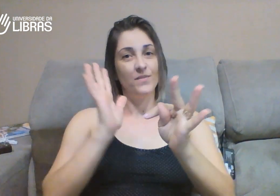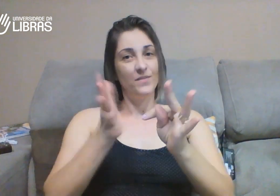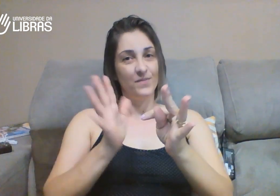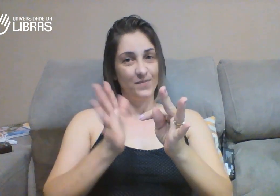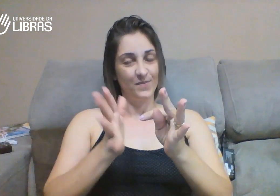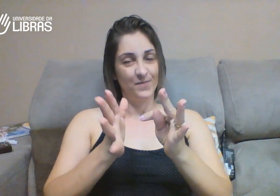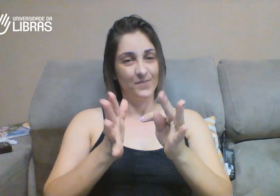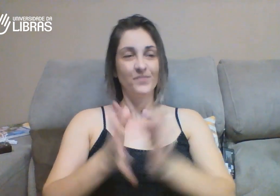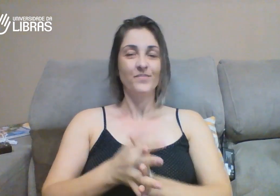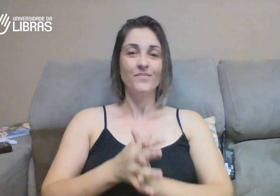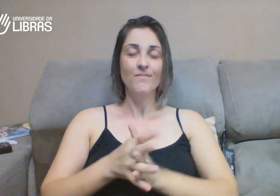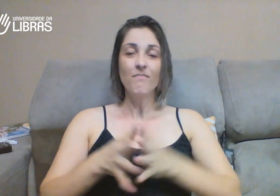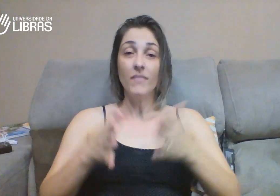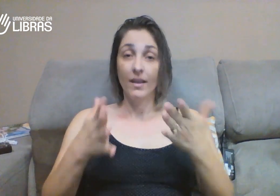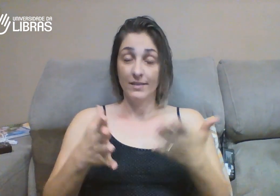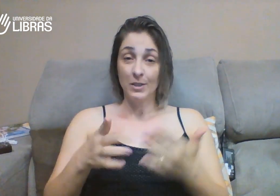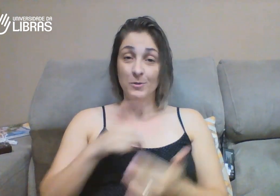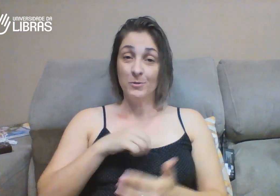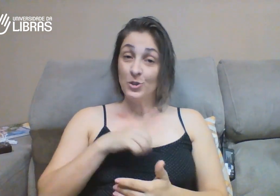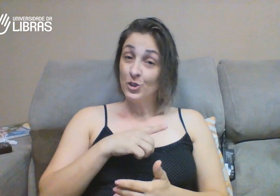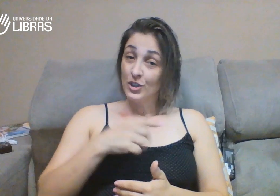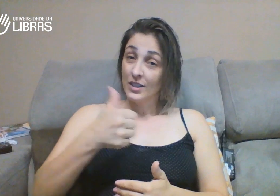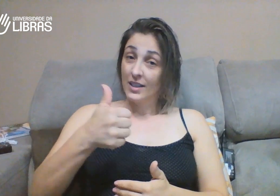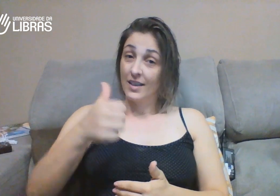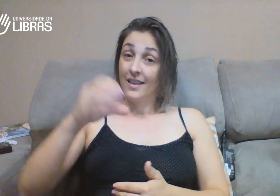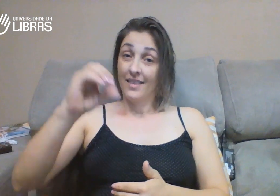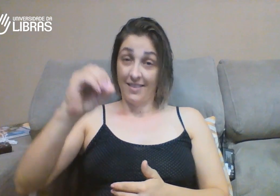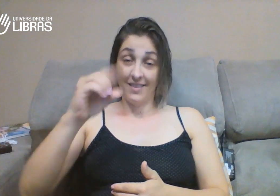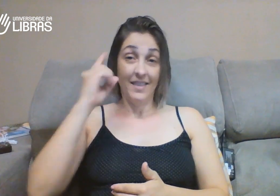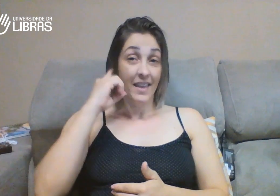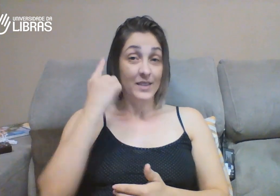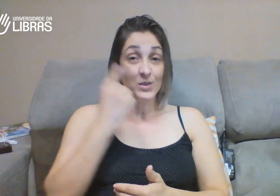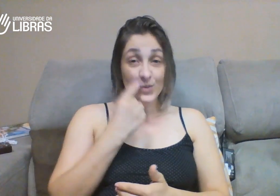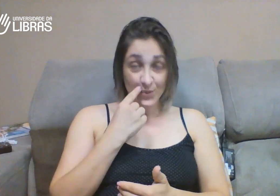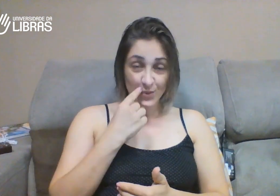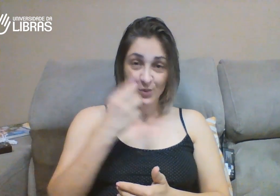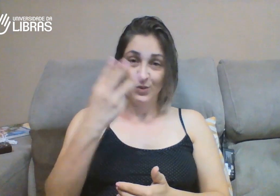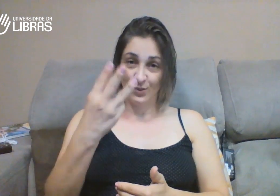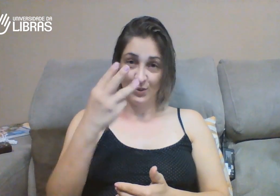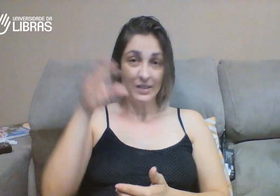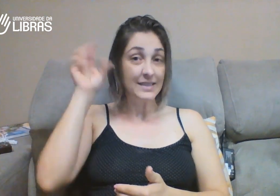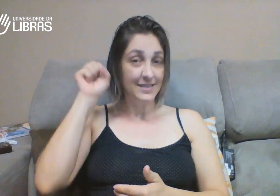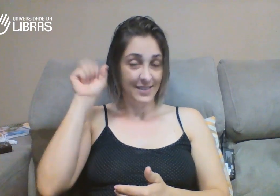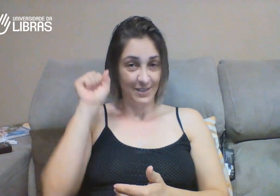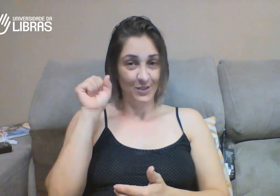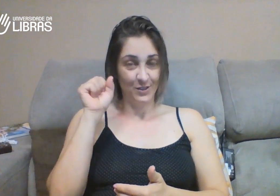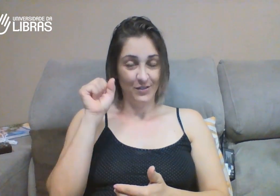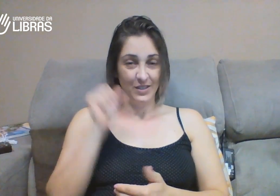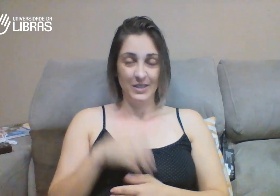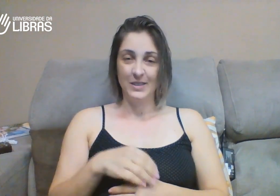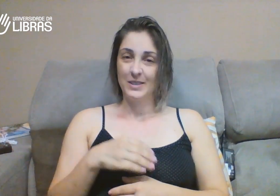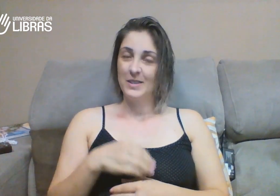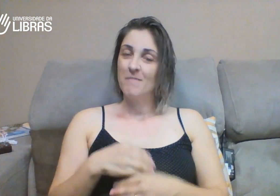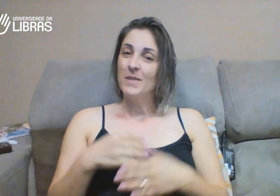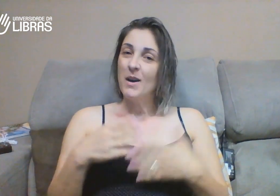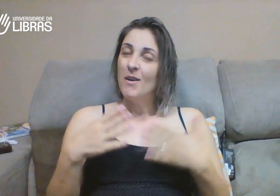E assim, nesse curso, tinham 10 alunos surdos e 3 alunos ouvintes.